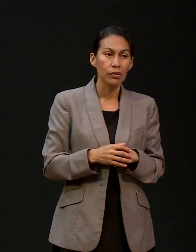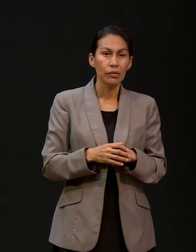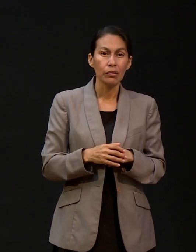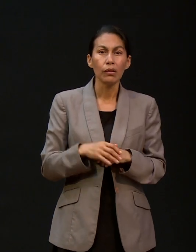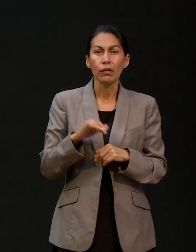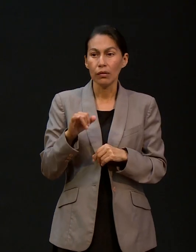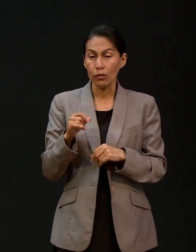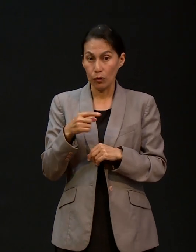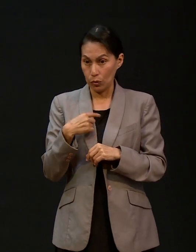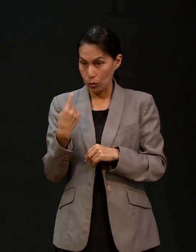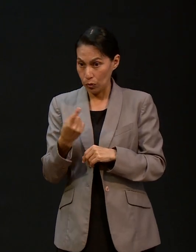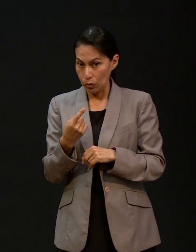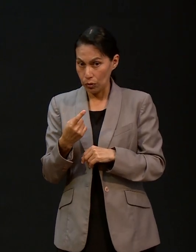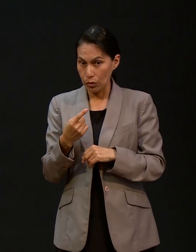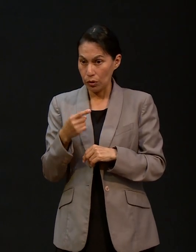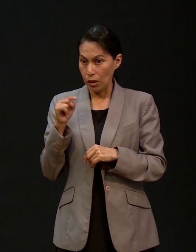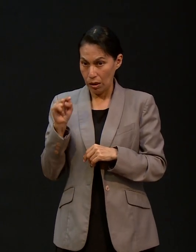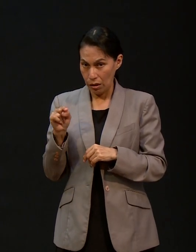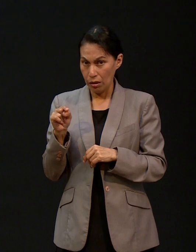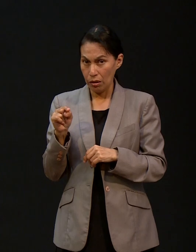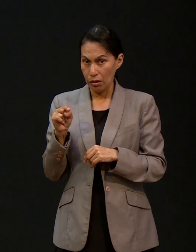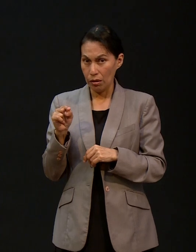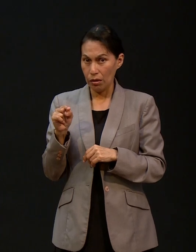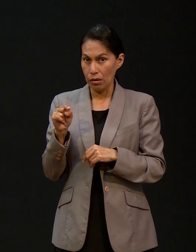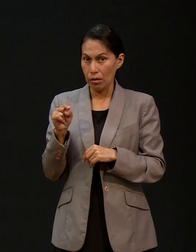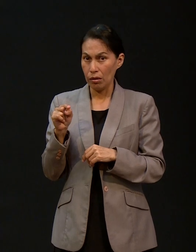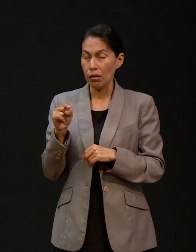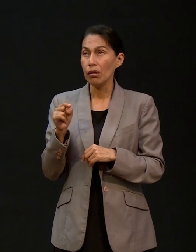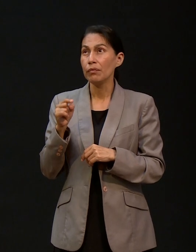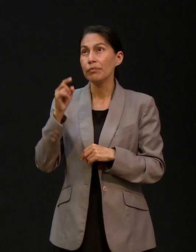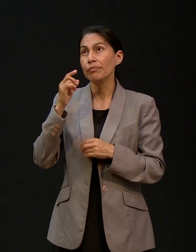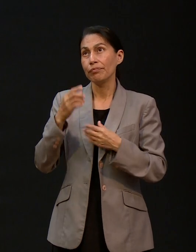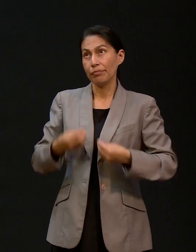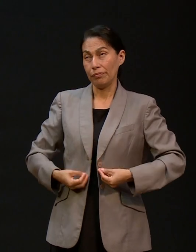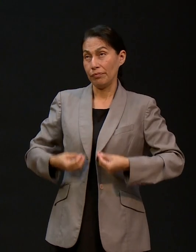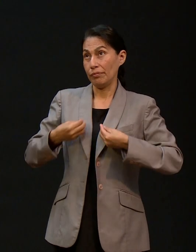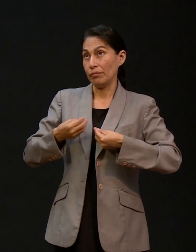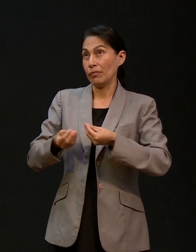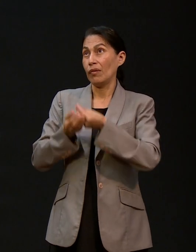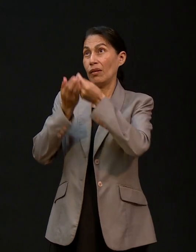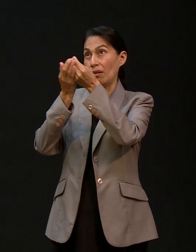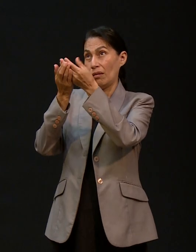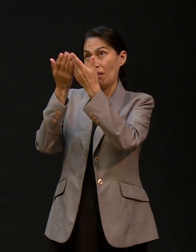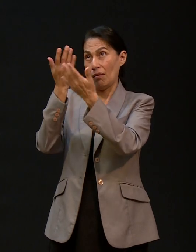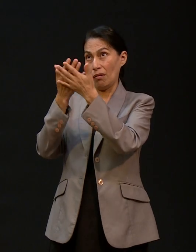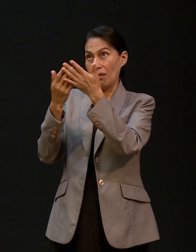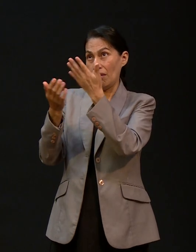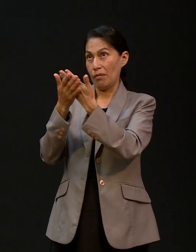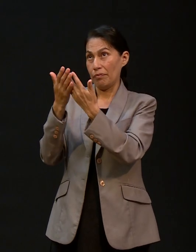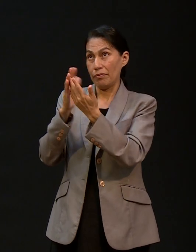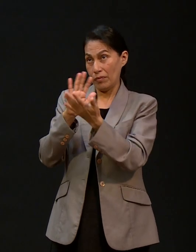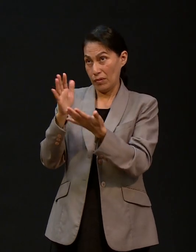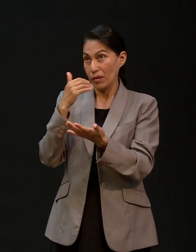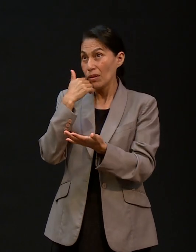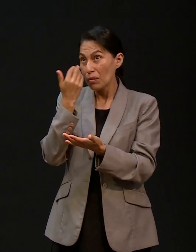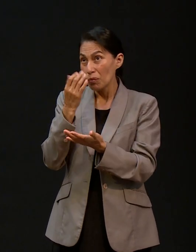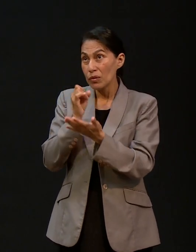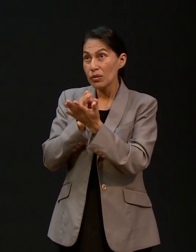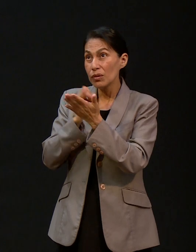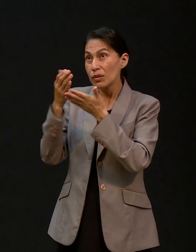importantes que tomas. Ahí nos pusimos en manos de Dios y le pedimos al Señor que nos condujera, que nos indicara. Si ya habíamos tomado la